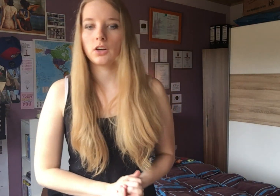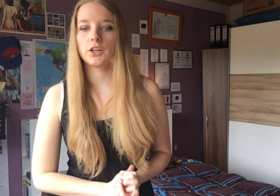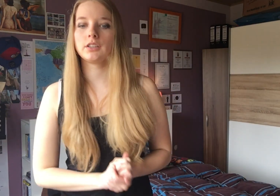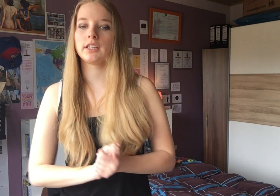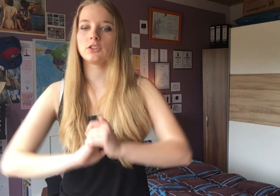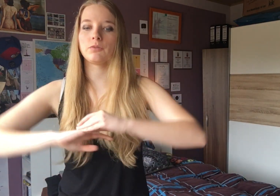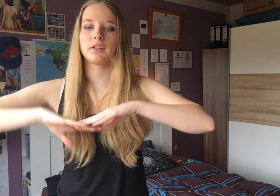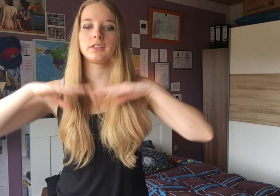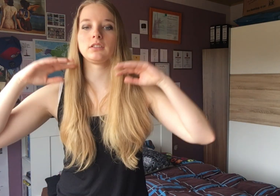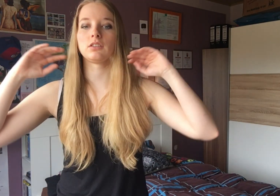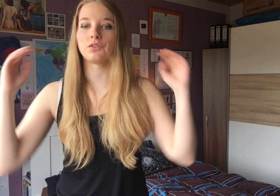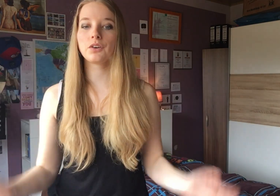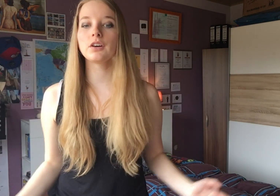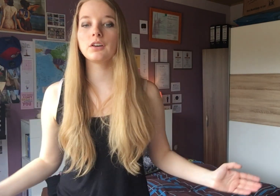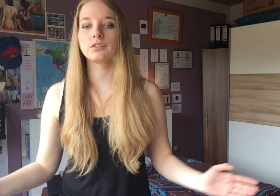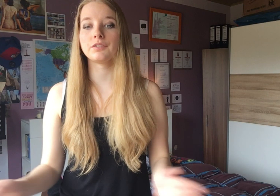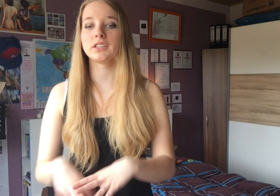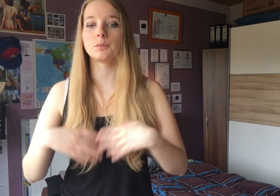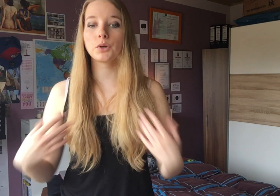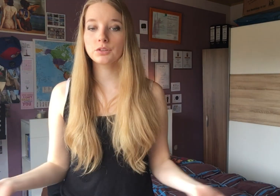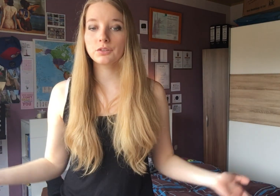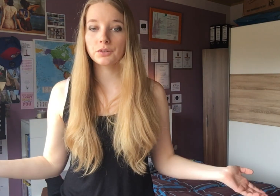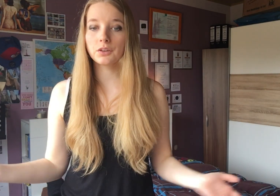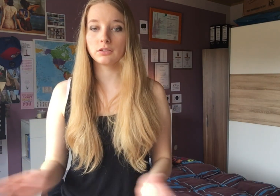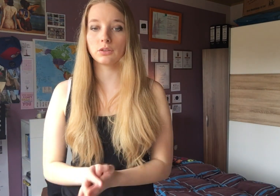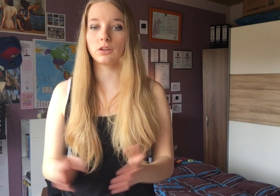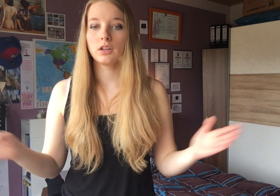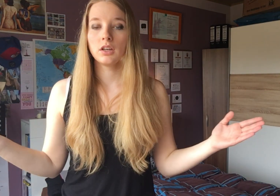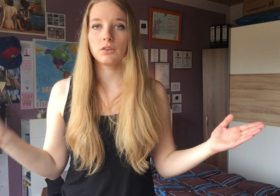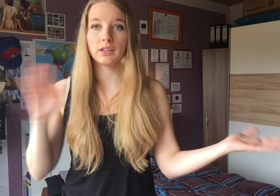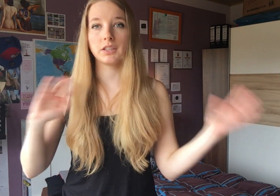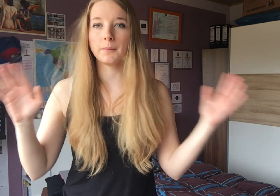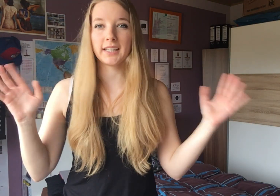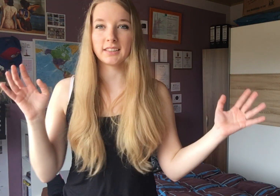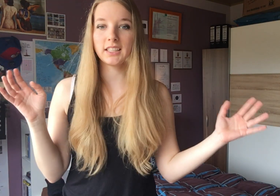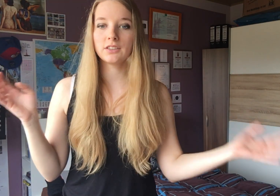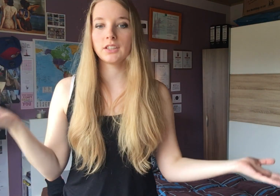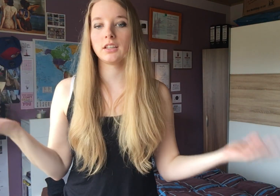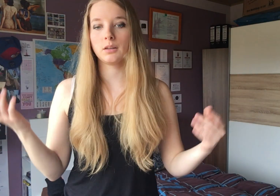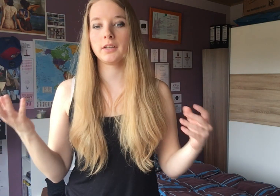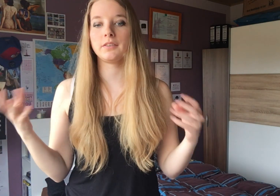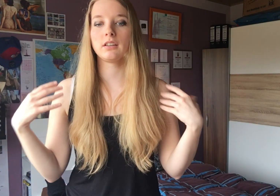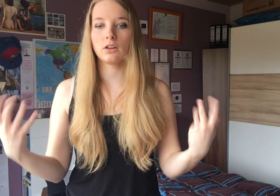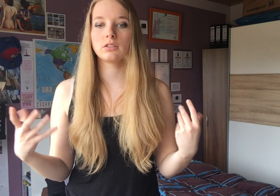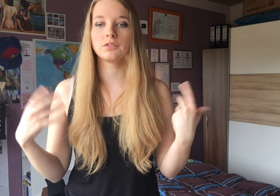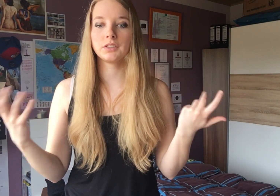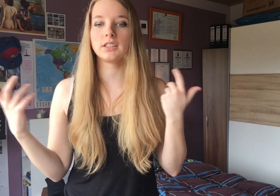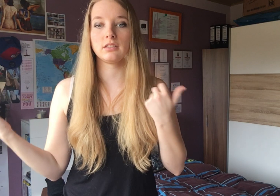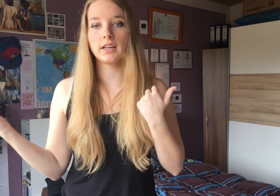Und dann kommt halt wieder der Refrö und dann wieder der Postrefrö. Also so, wo halt wieder mehrere Singen und dann am Ende wieder das Lauteste finden, dass ich